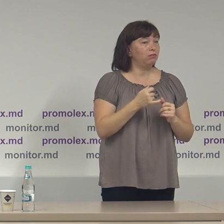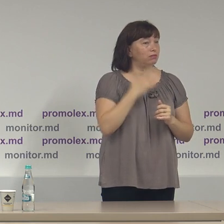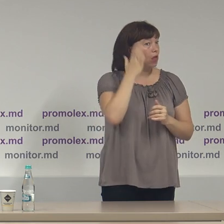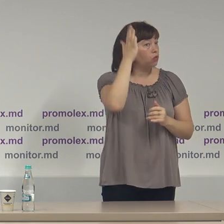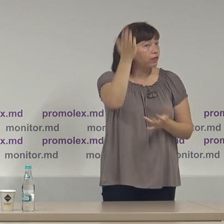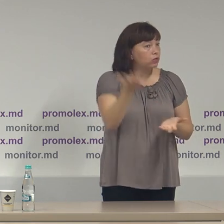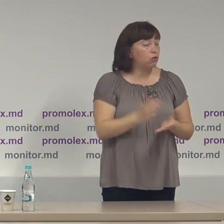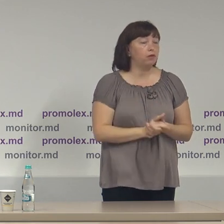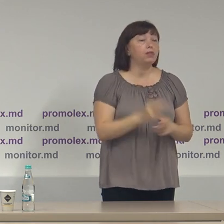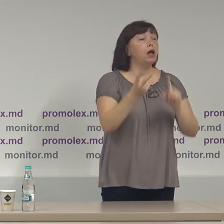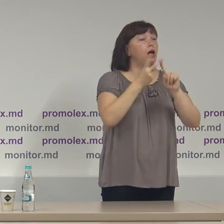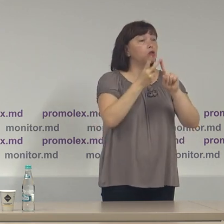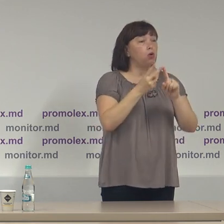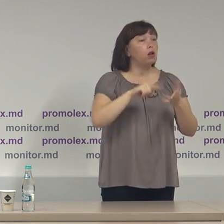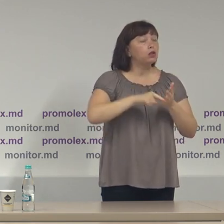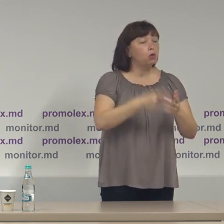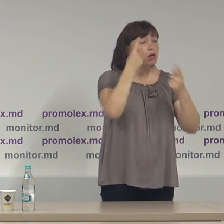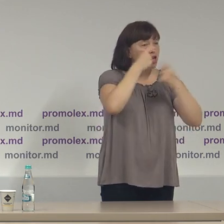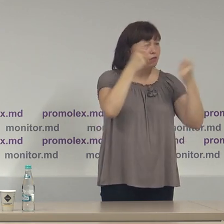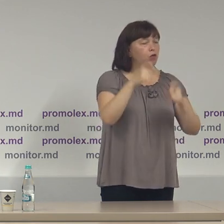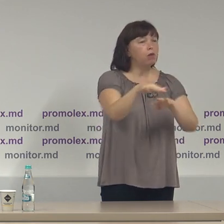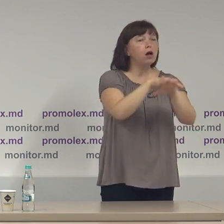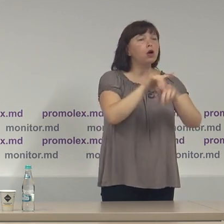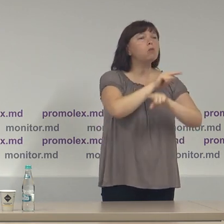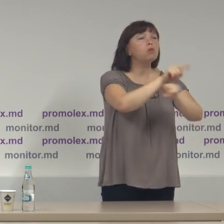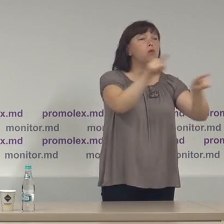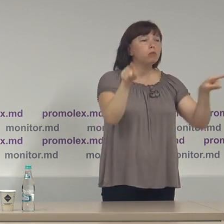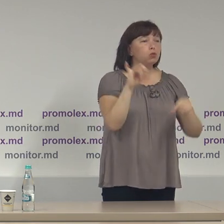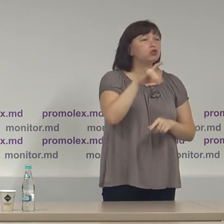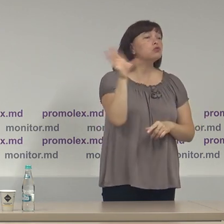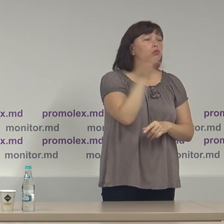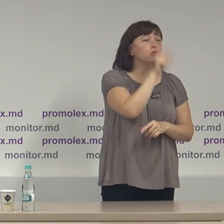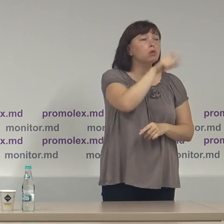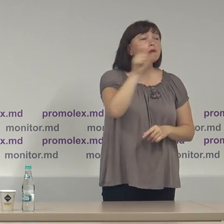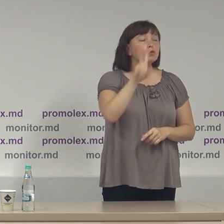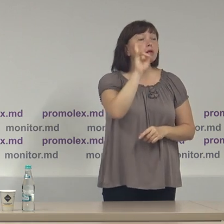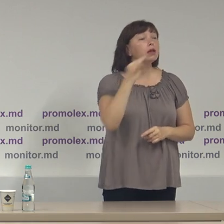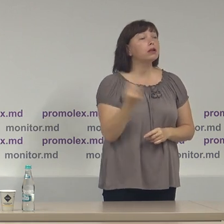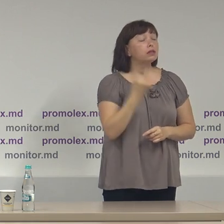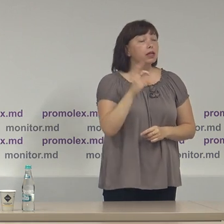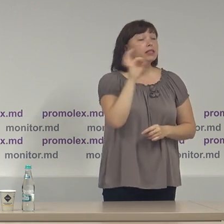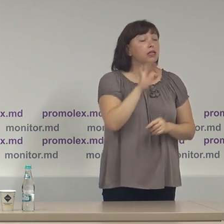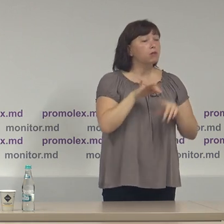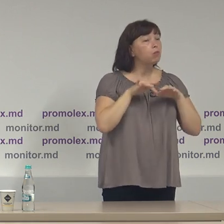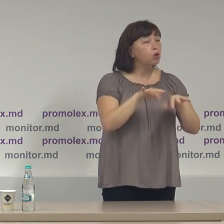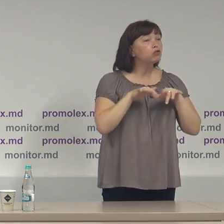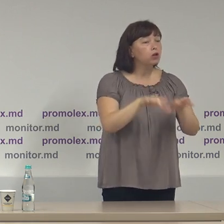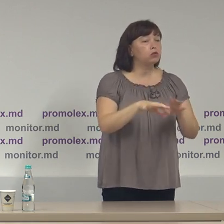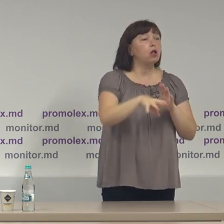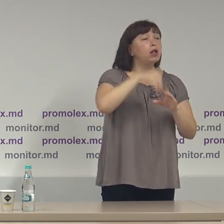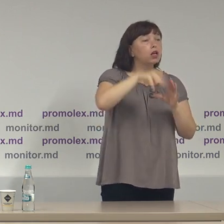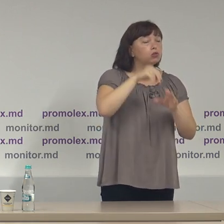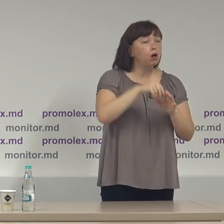Al doilea scop bine determinat este informarea publicului și tuturor persoanelor interesate despre procesul electoral